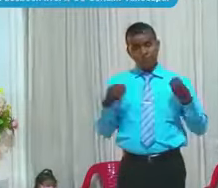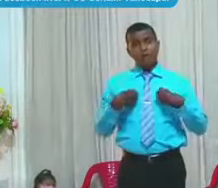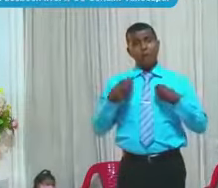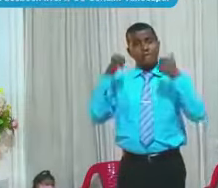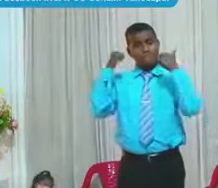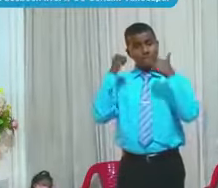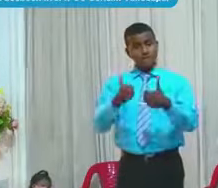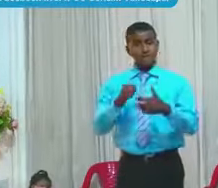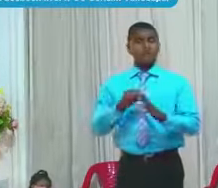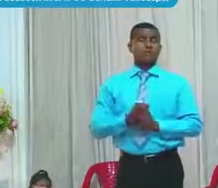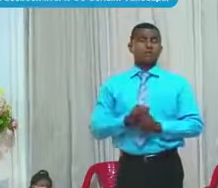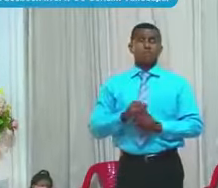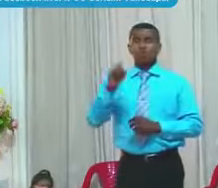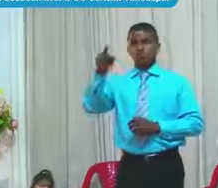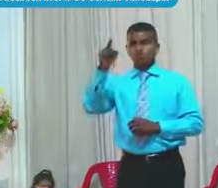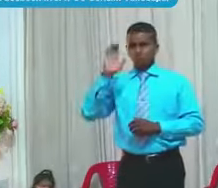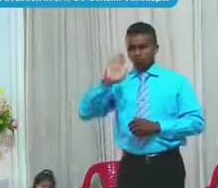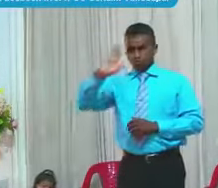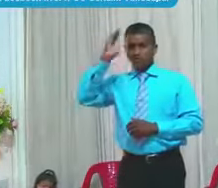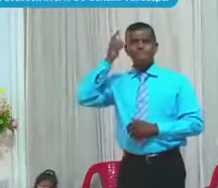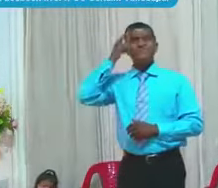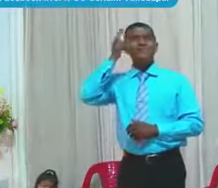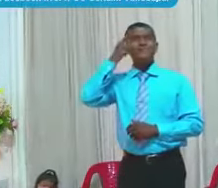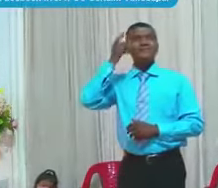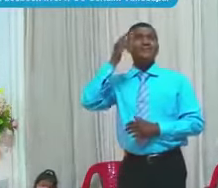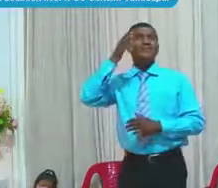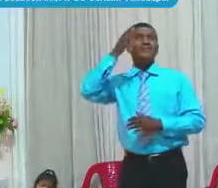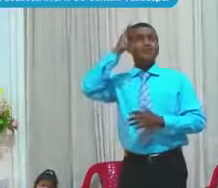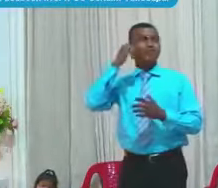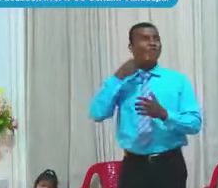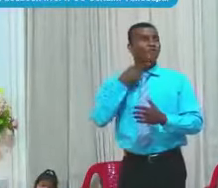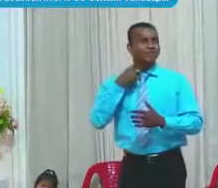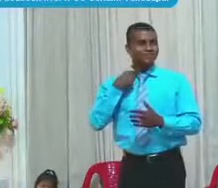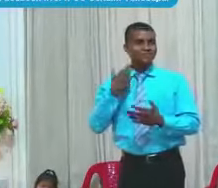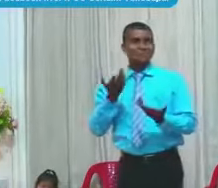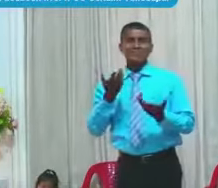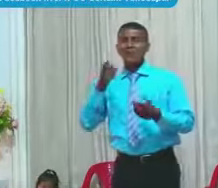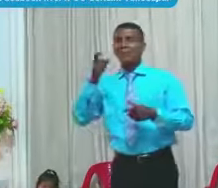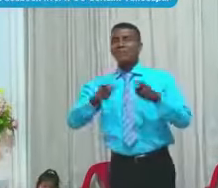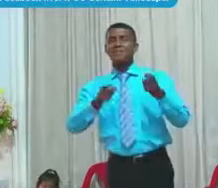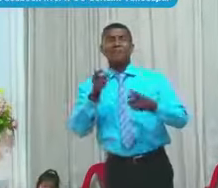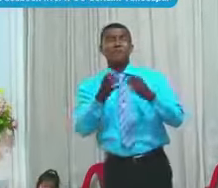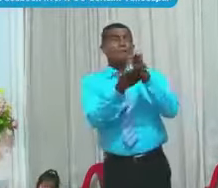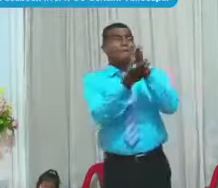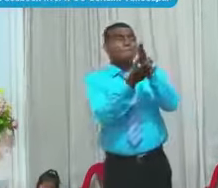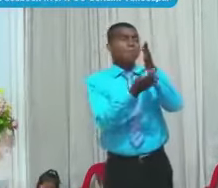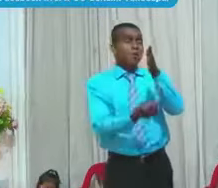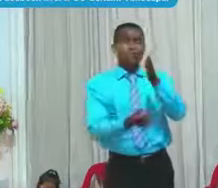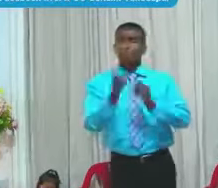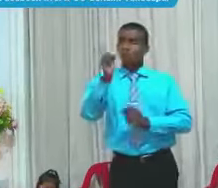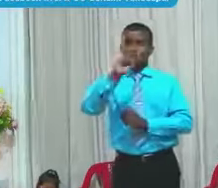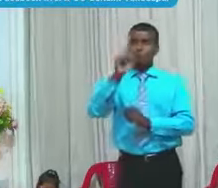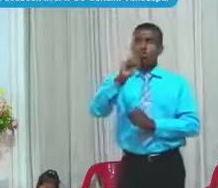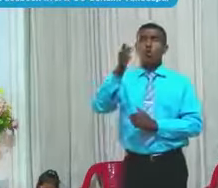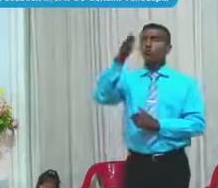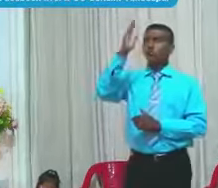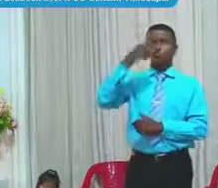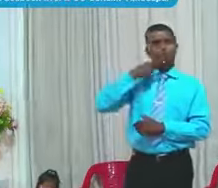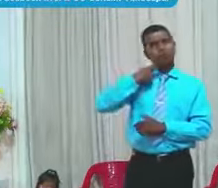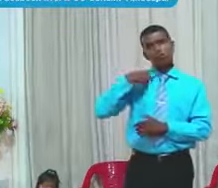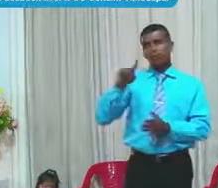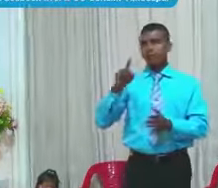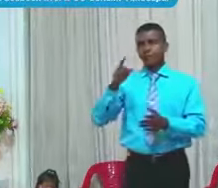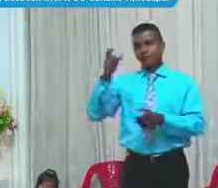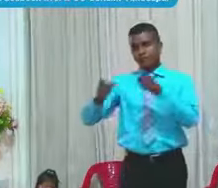Tampoco Crea usted Que Dios No es que a Dios Le gusta Que la gente Viva pobre No señor A Dios No le gusta Que la gente Viva